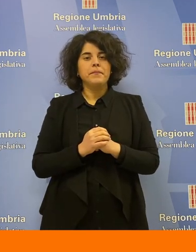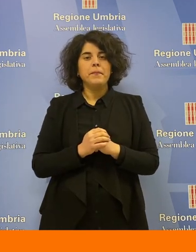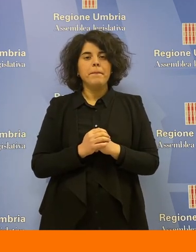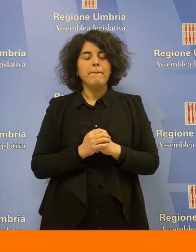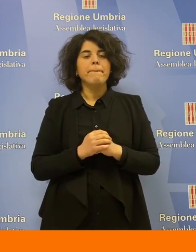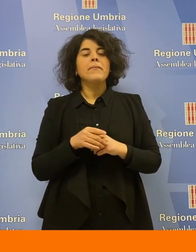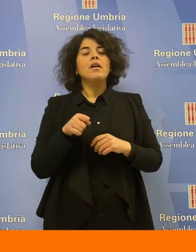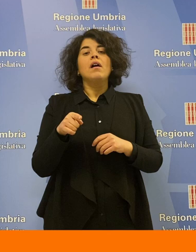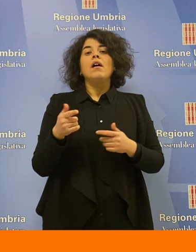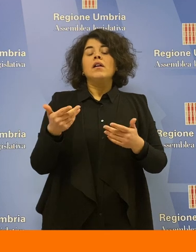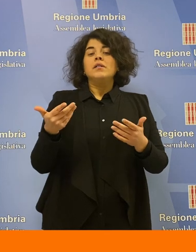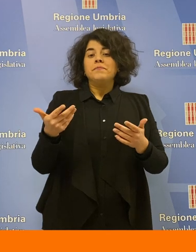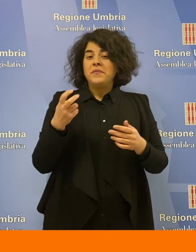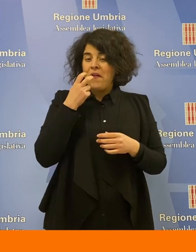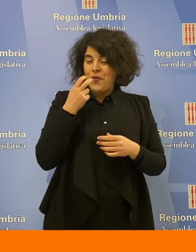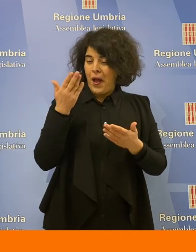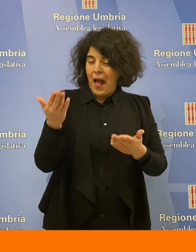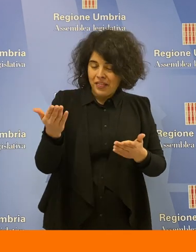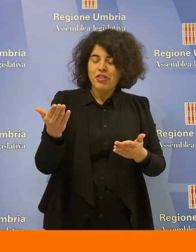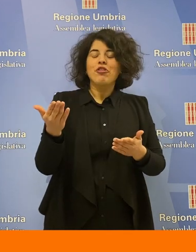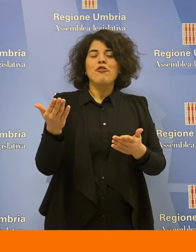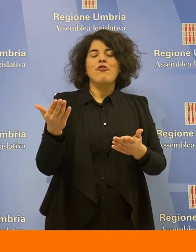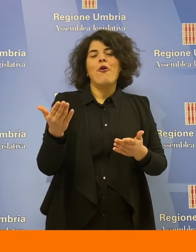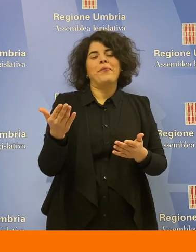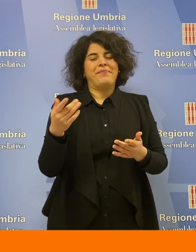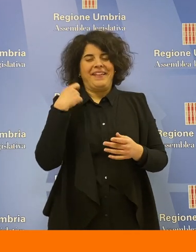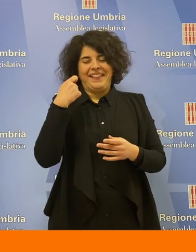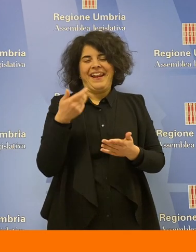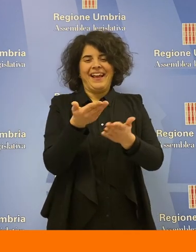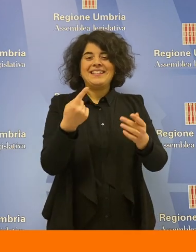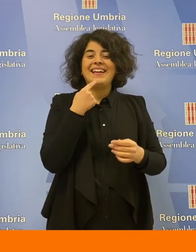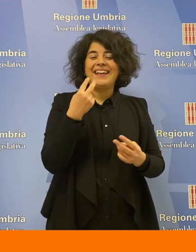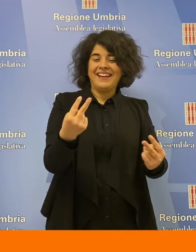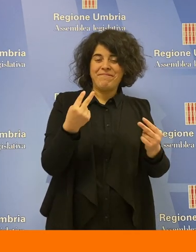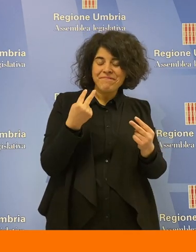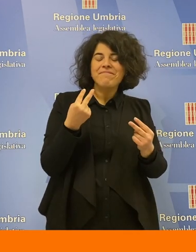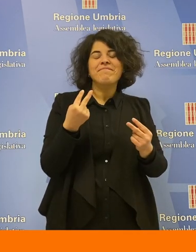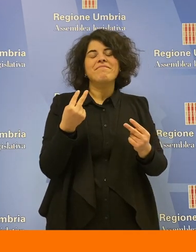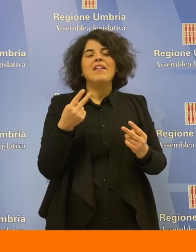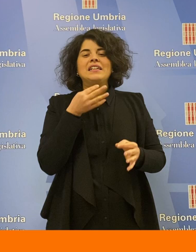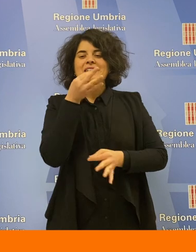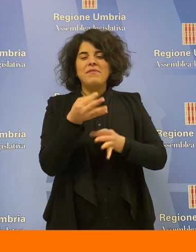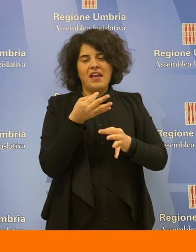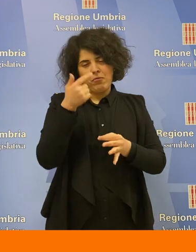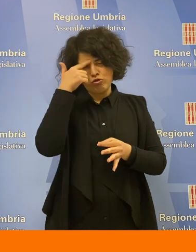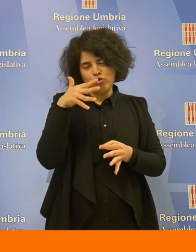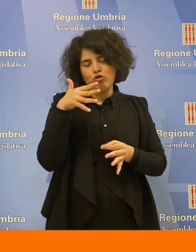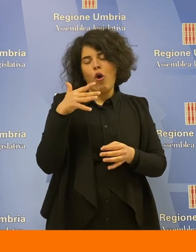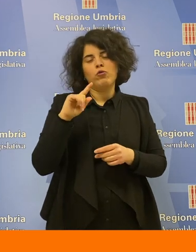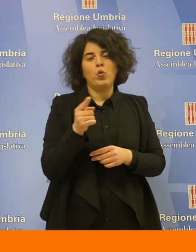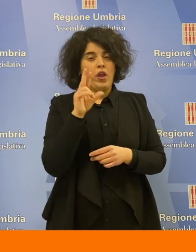ascoltando e guardando, avvocato, spieghiamo alla gente, perché sono sicuro che non tutti lo sanno, che